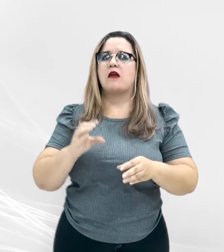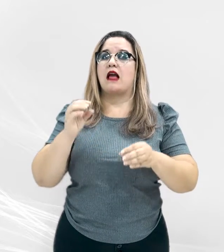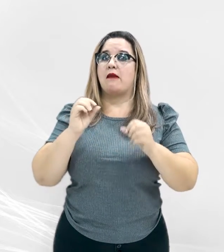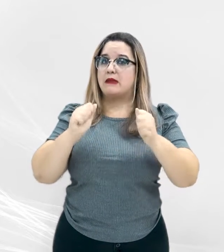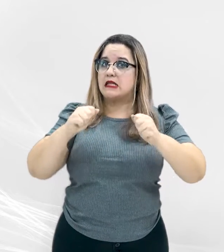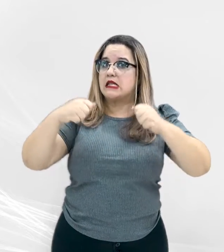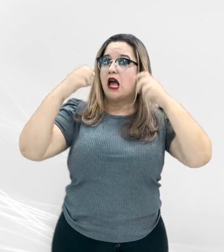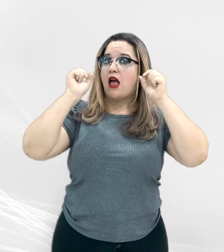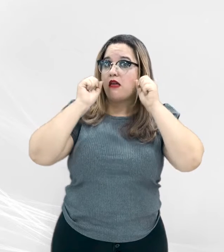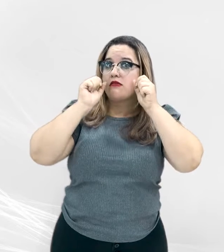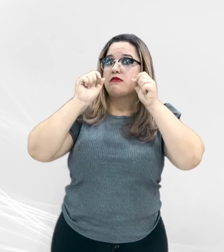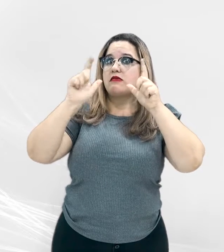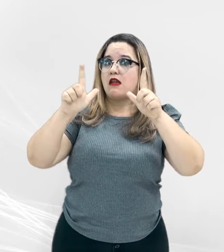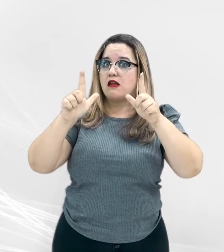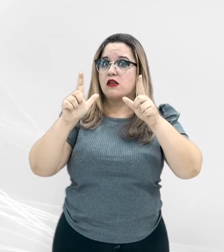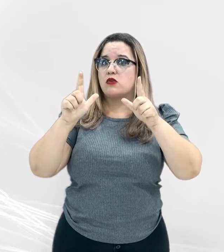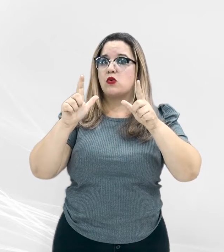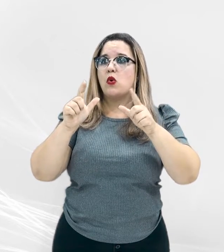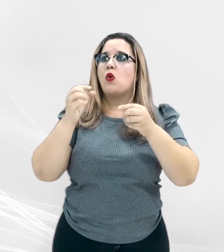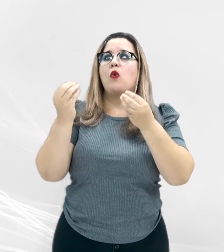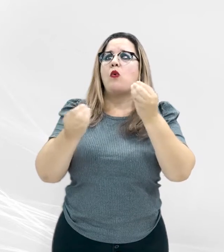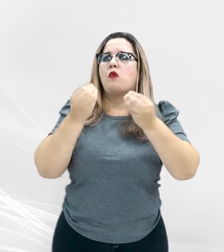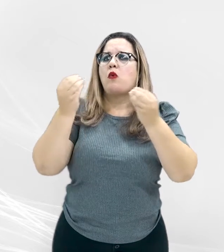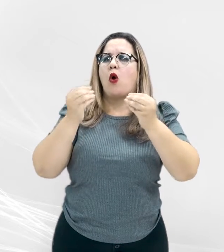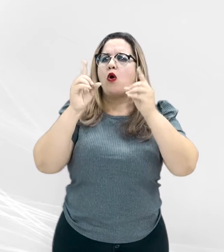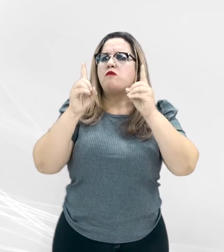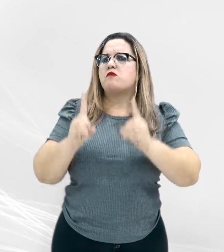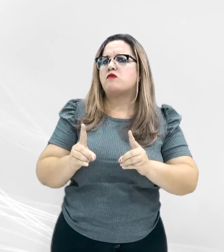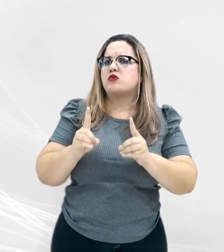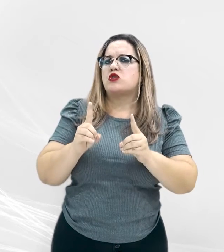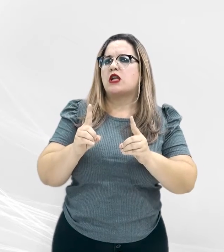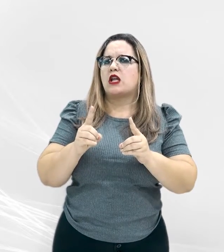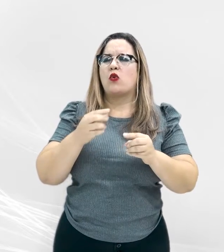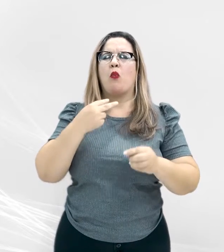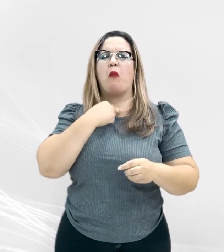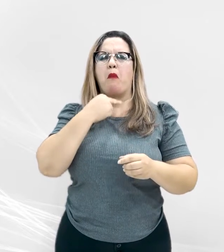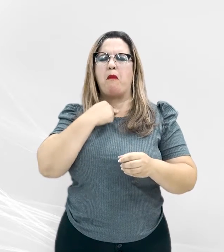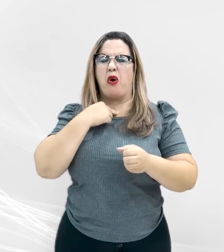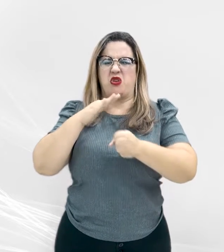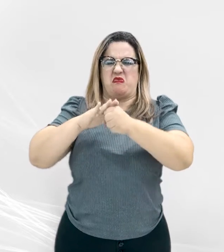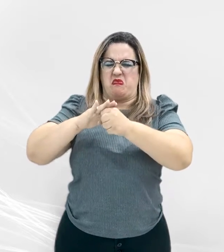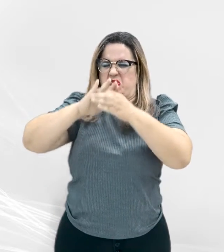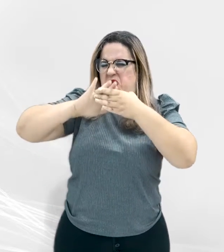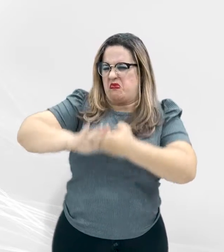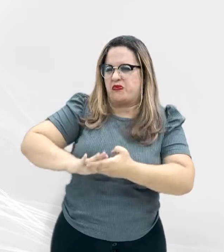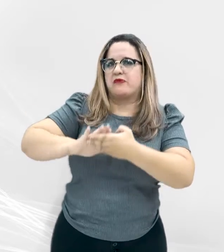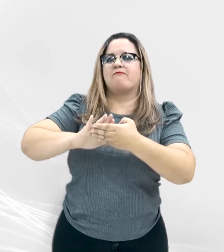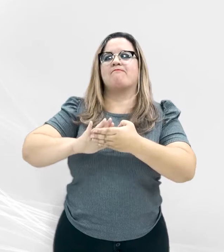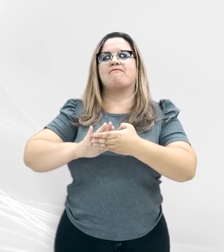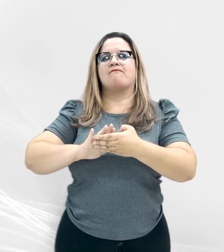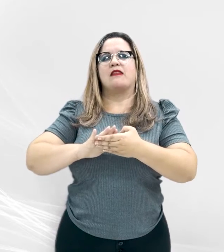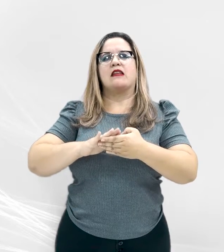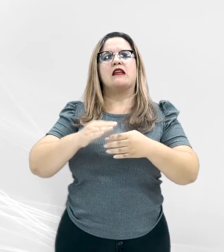afeitos à própria essência do Estado democrático de direito e não possam ser rechaçados, demandam prudência,